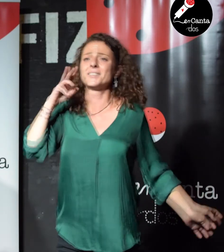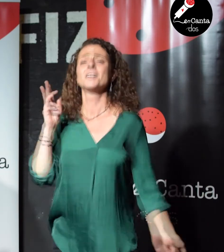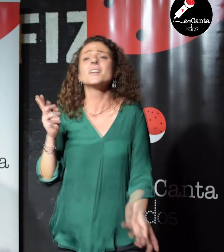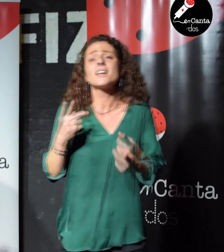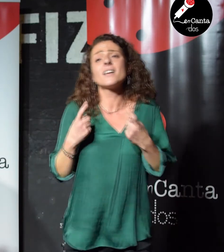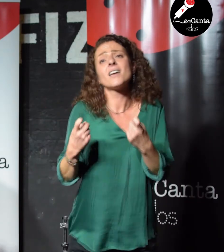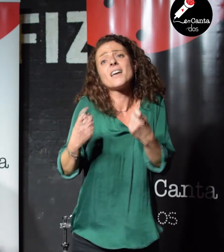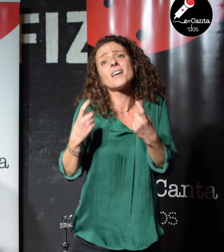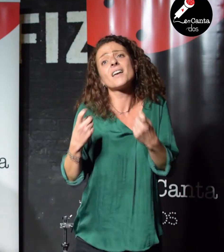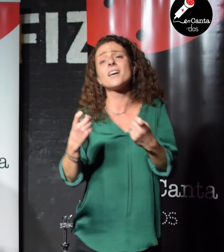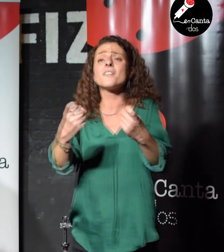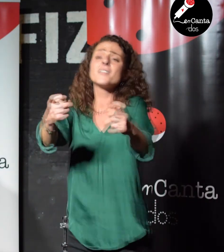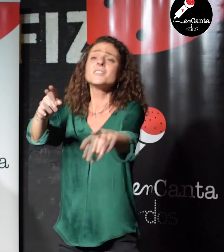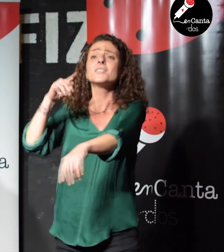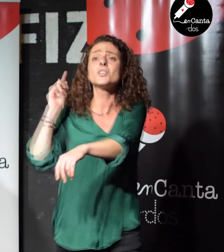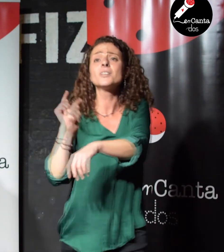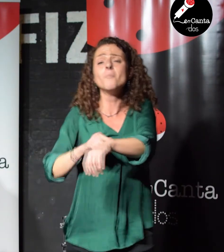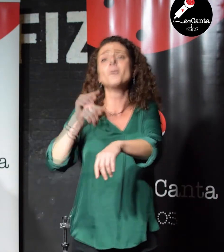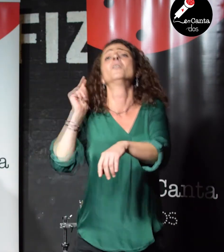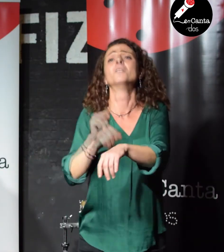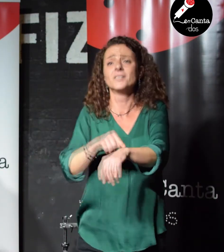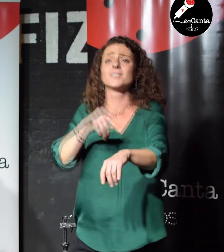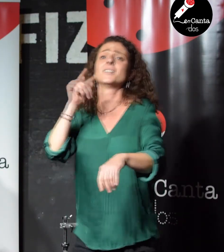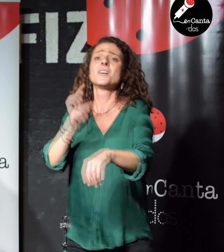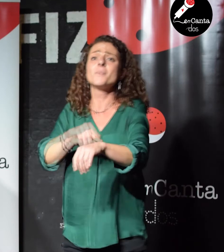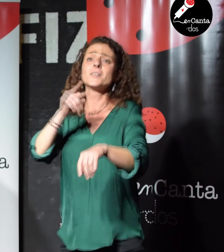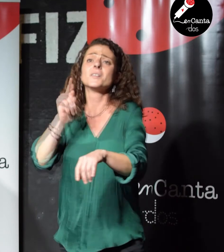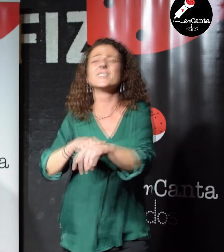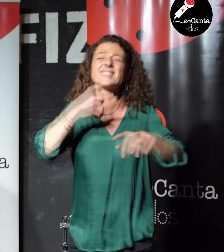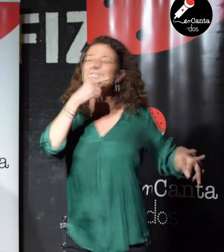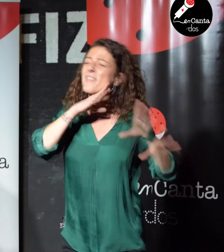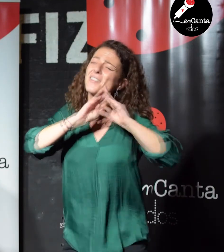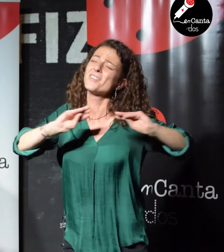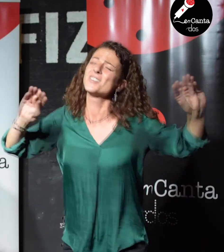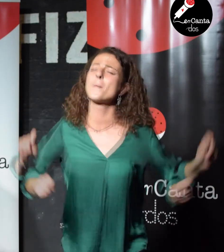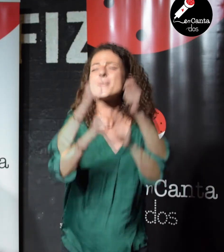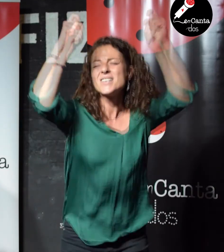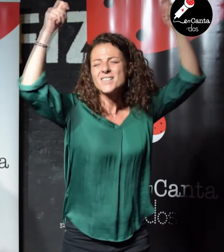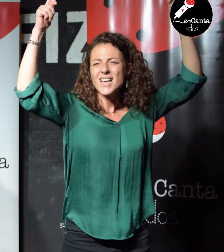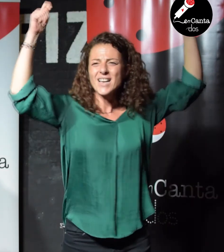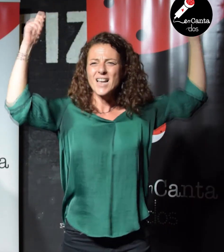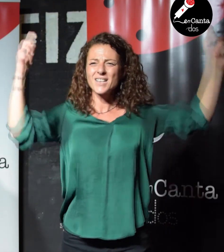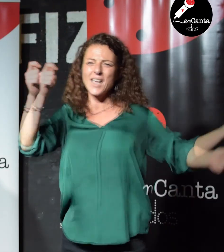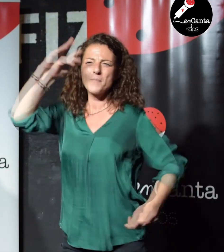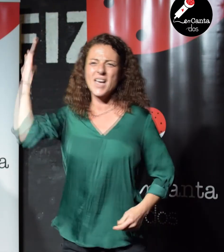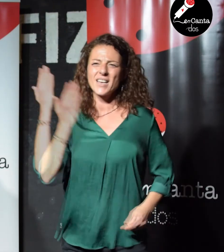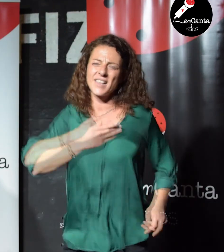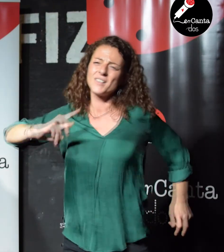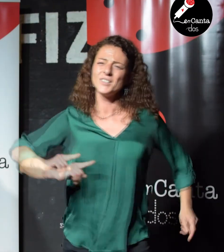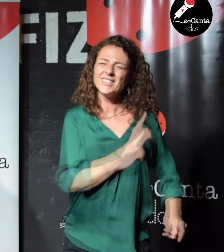pa' necesito tiempo pa' romper con el silencio y apartar lo que me ha herido sin